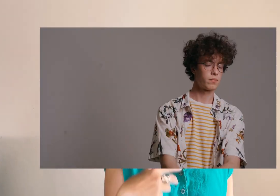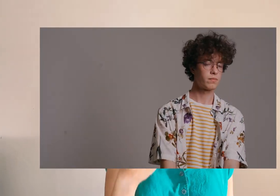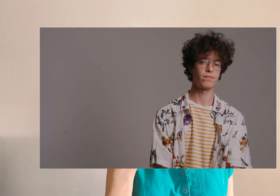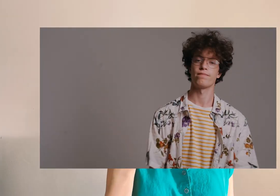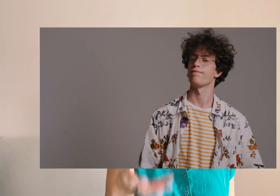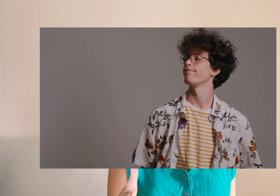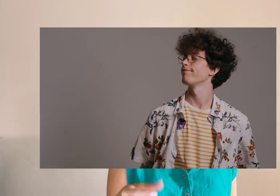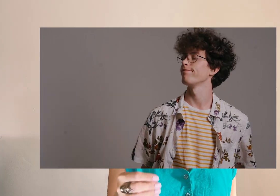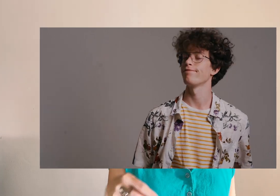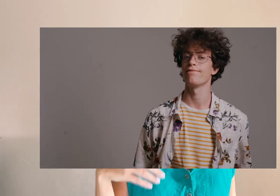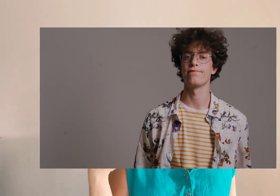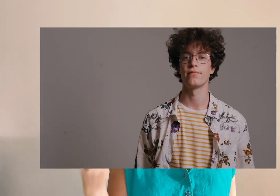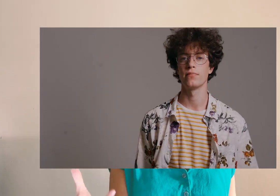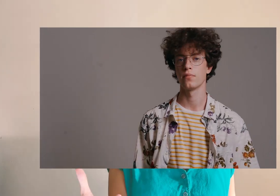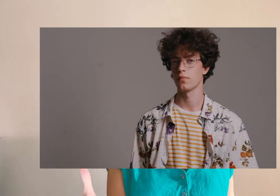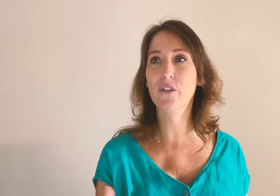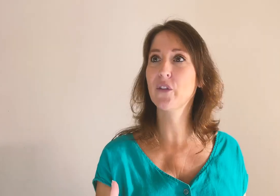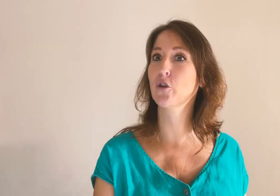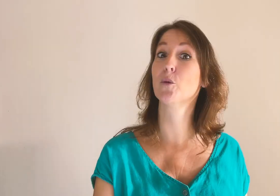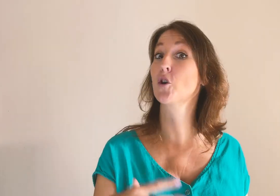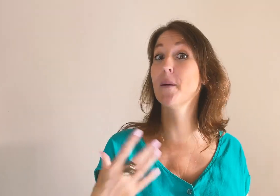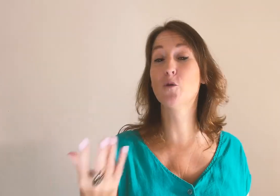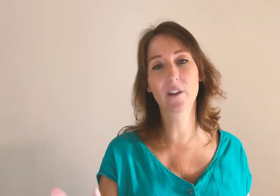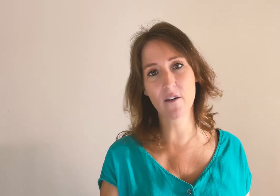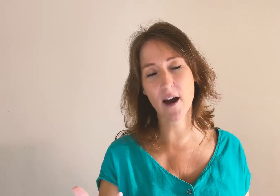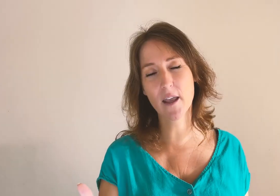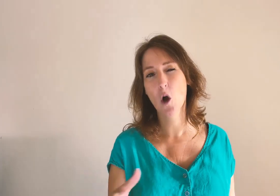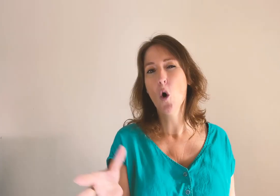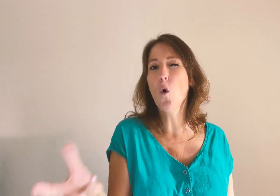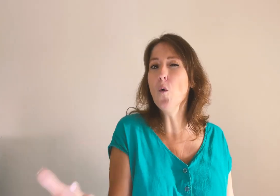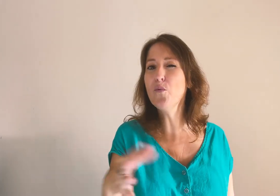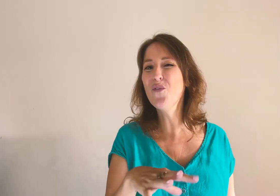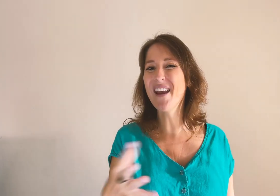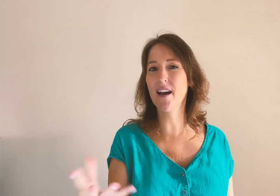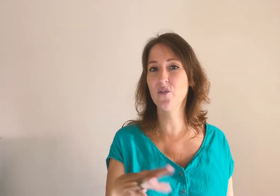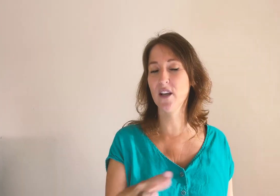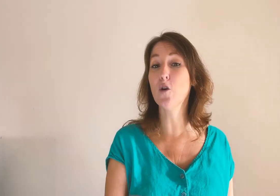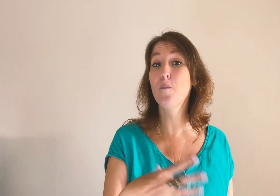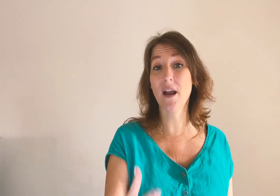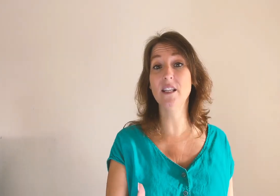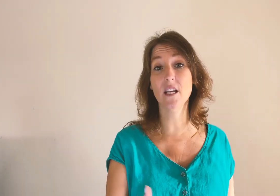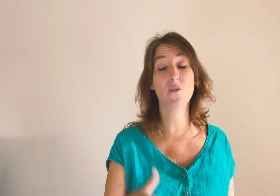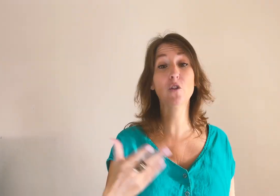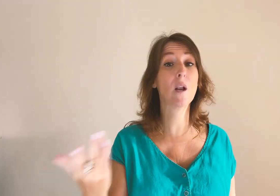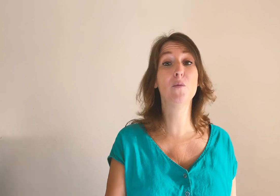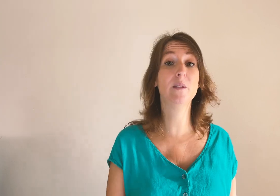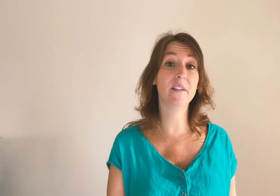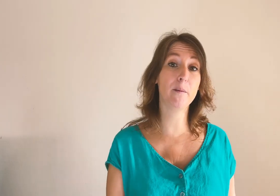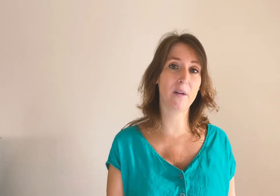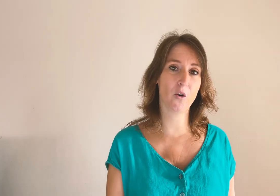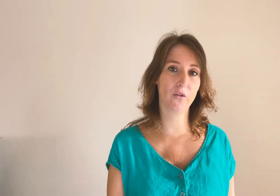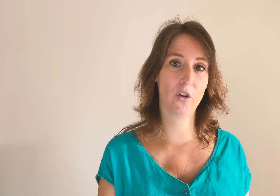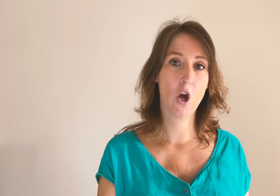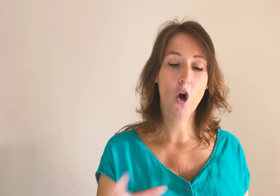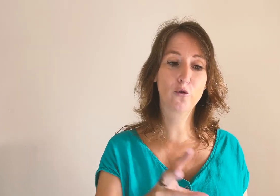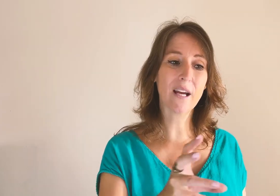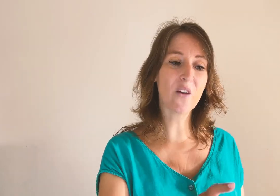'avait pas le temps ou pas l'envie, parce que ça demande quand même du travail, on pouvait arriver à le pallier avec de la publicité payante. En tout cas, la